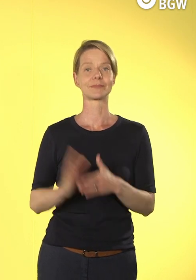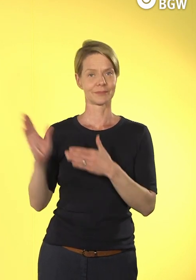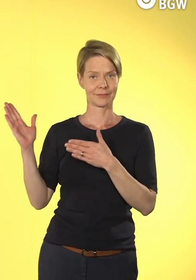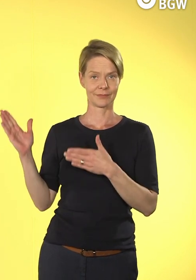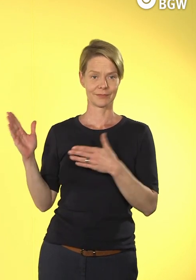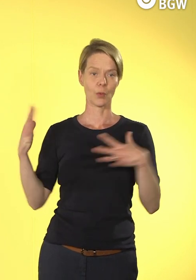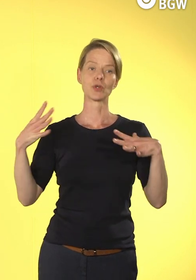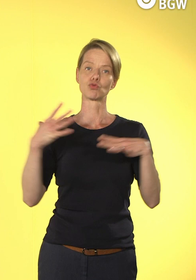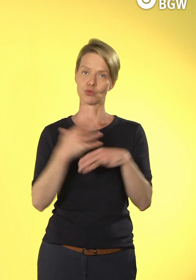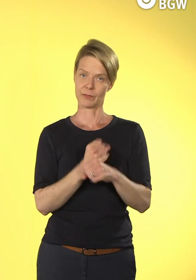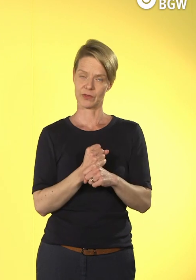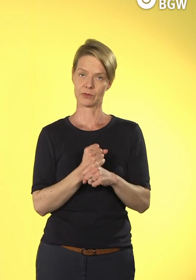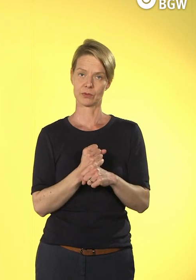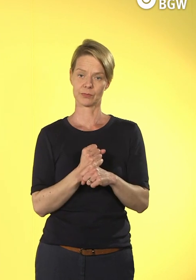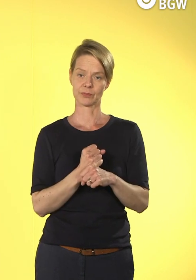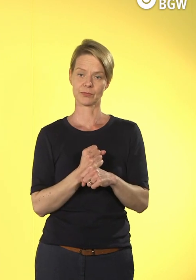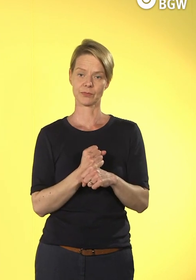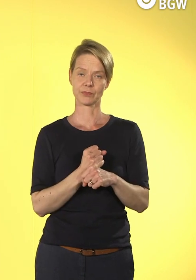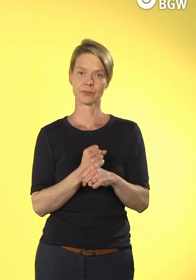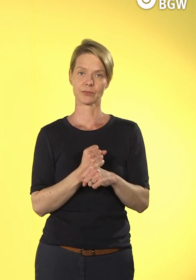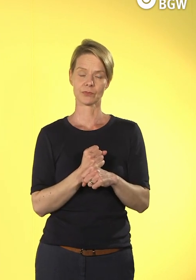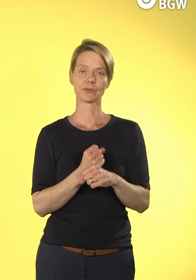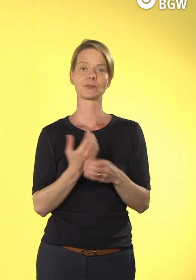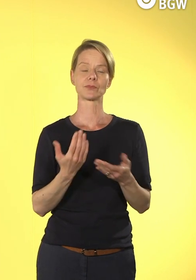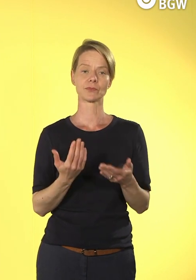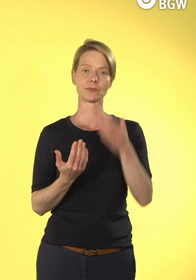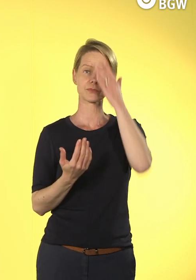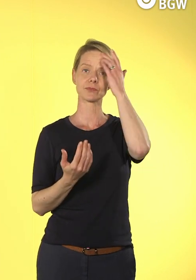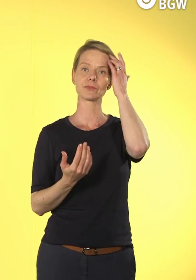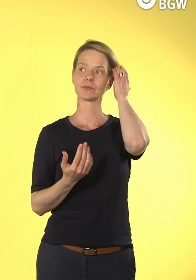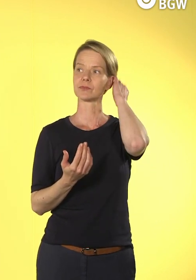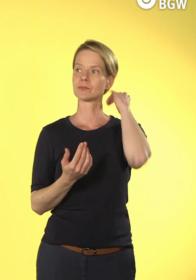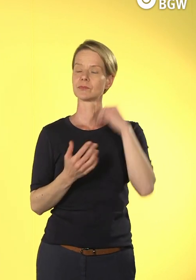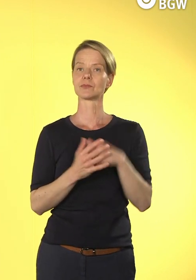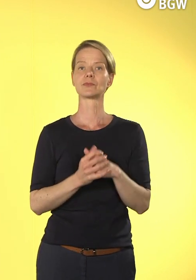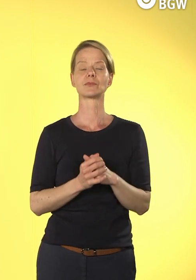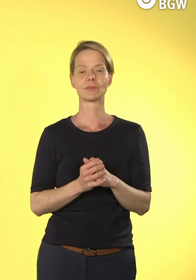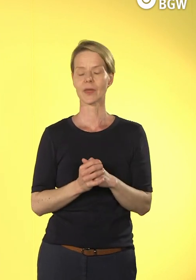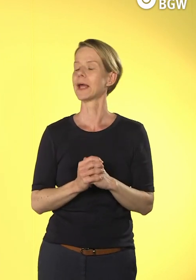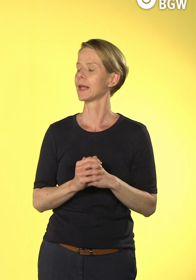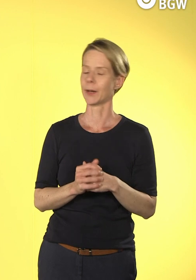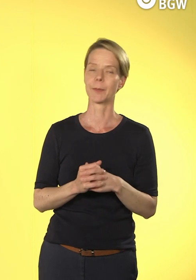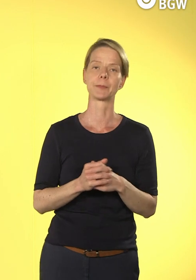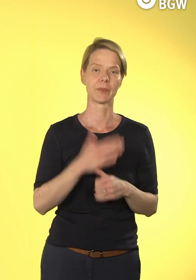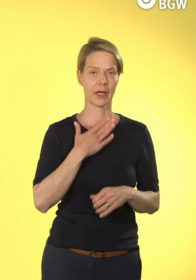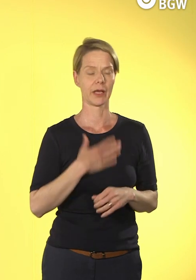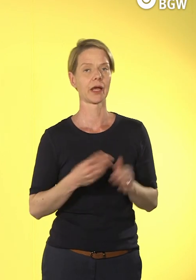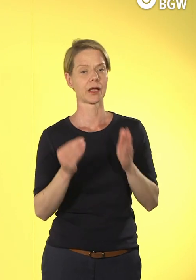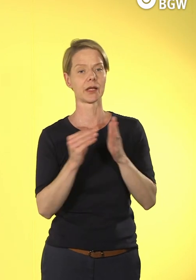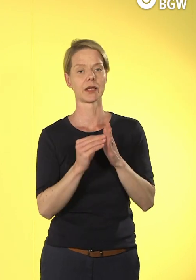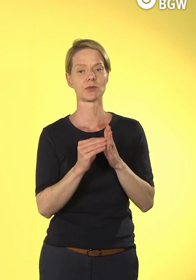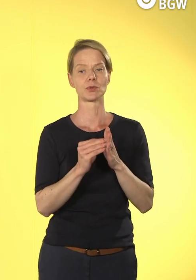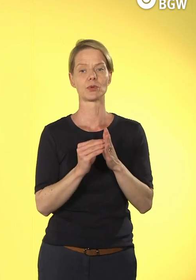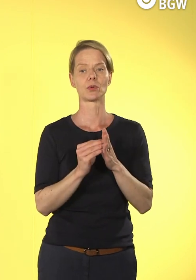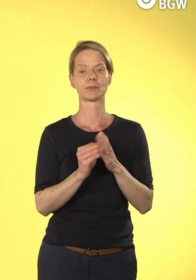Und danach, wenn du noch zwei, drei Sätze dazu sagst. Ja, Also für uns das Fazit, das wäre jetzt auch das Ende unseres